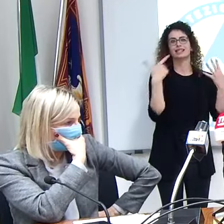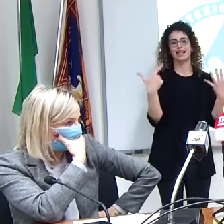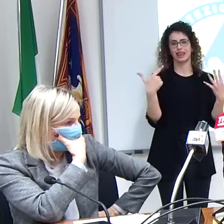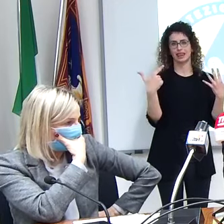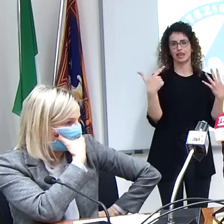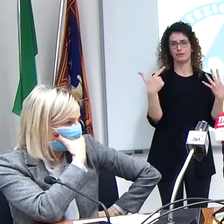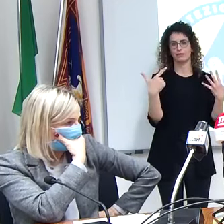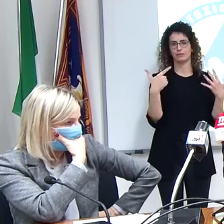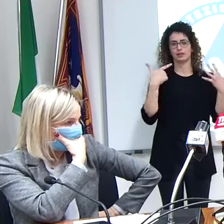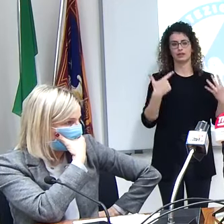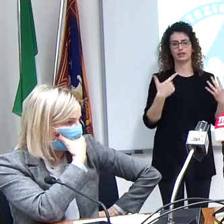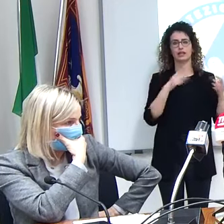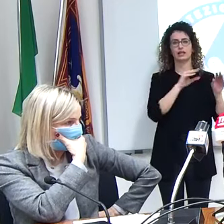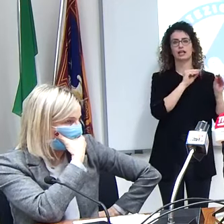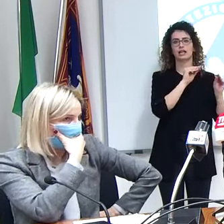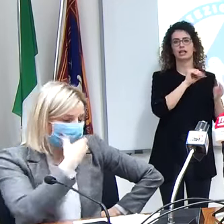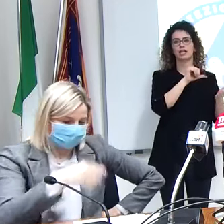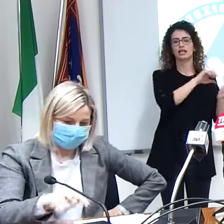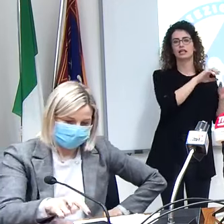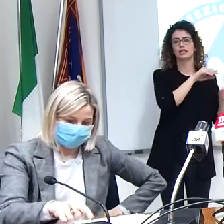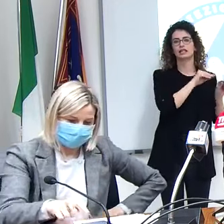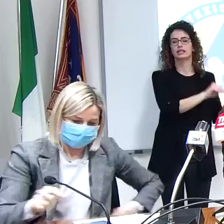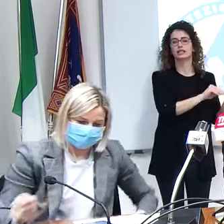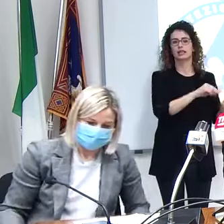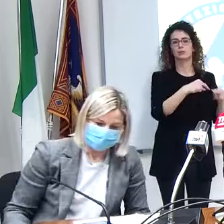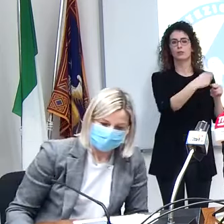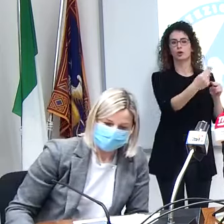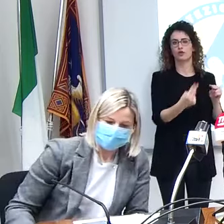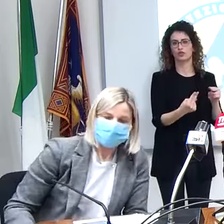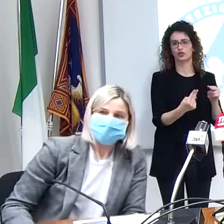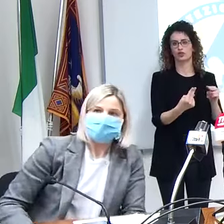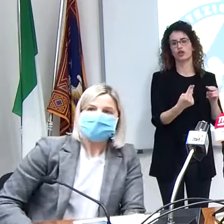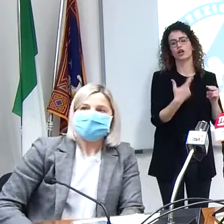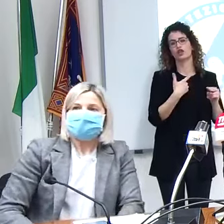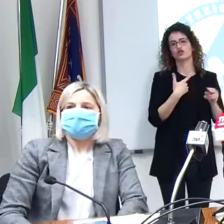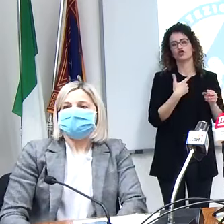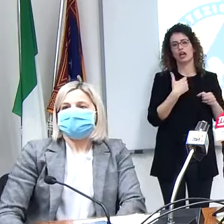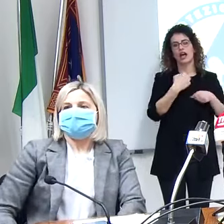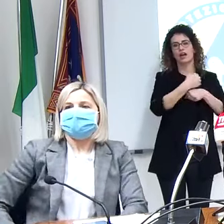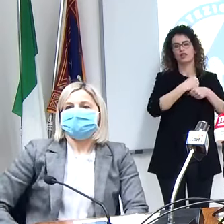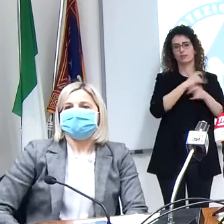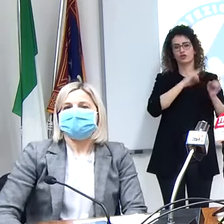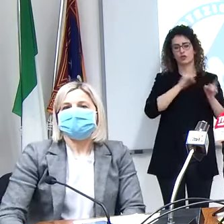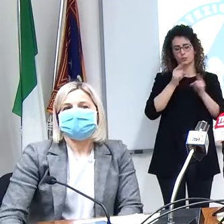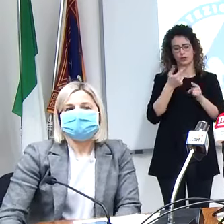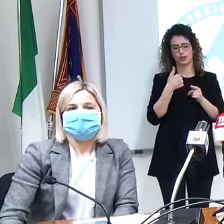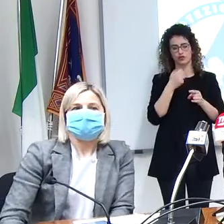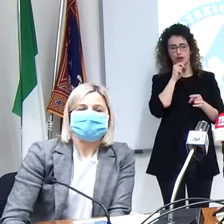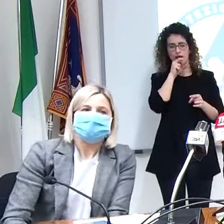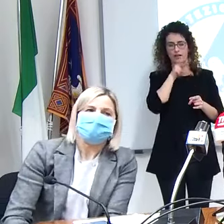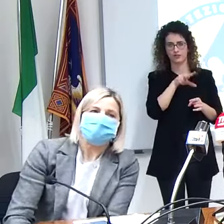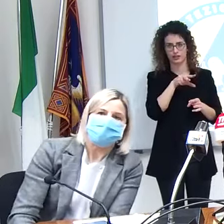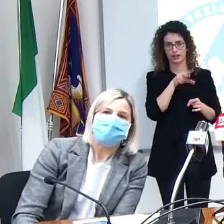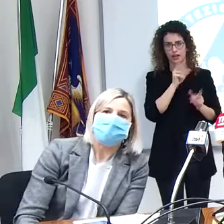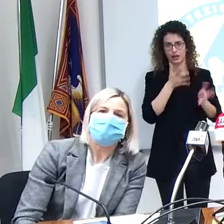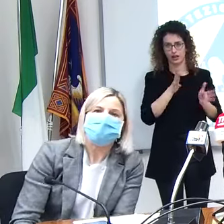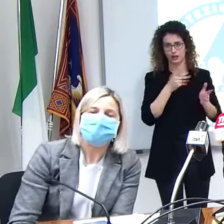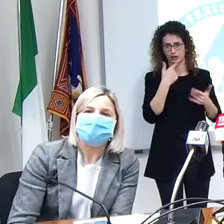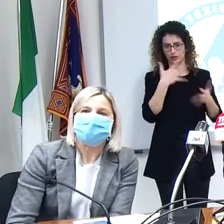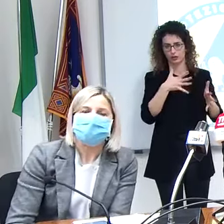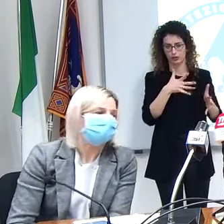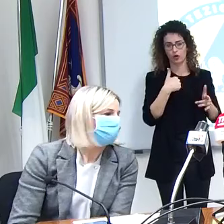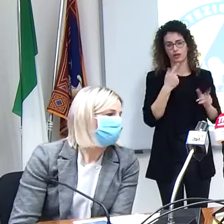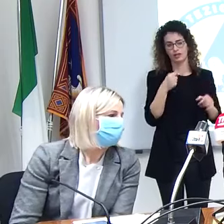sedi provinciali in ogni provincia c'è uno le farmacie ospedaliere sono già allertate che domani arriveranno questi